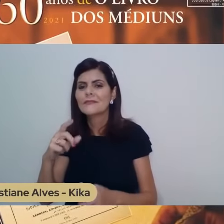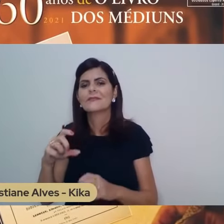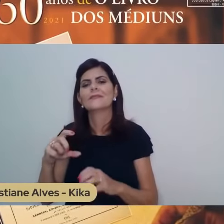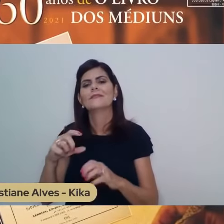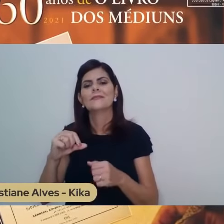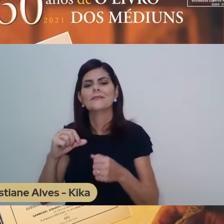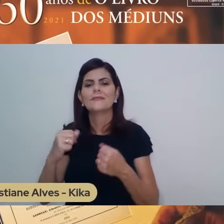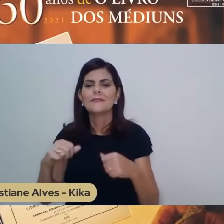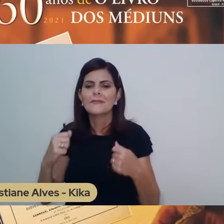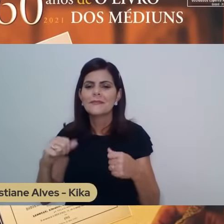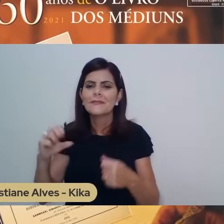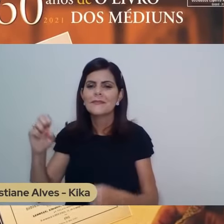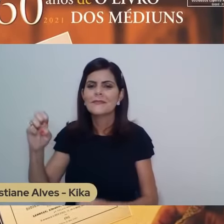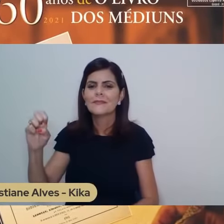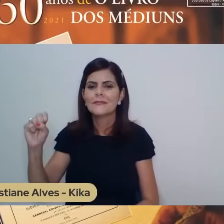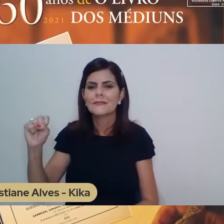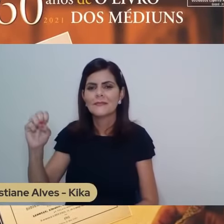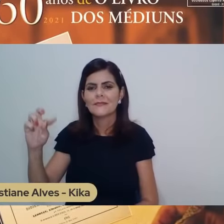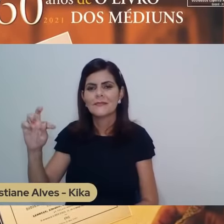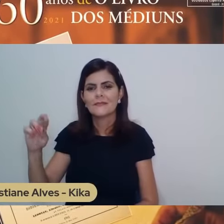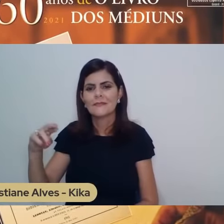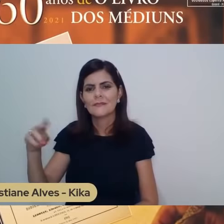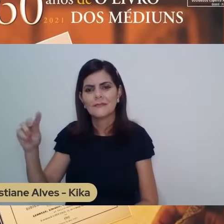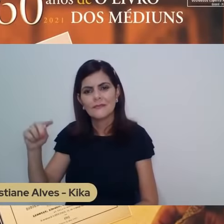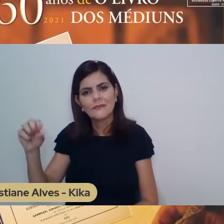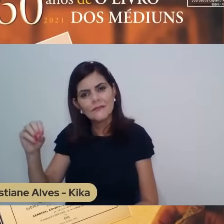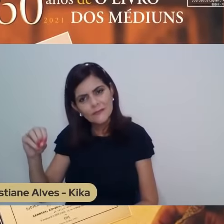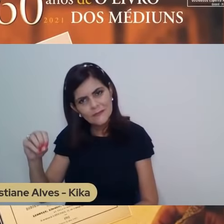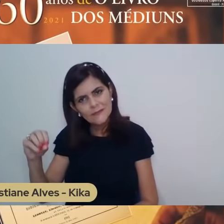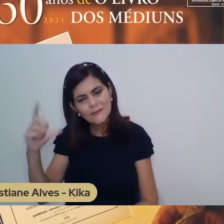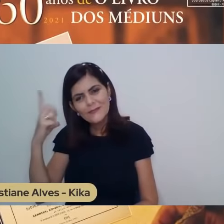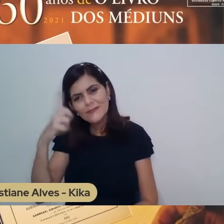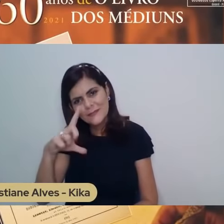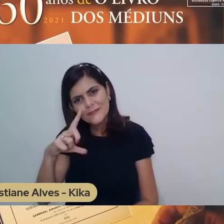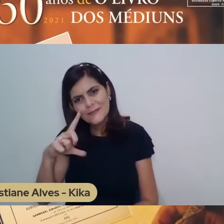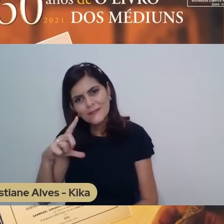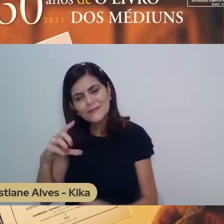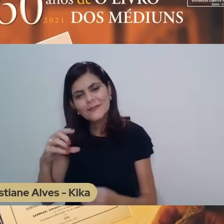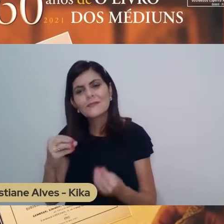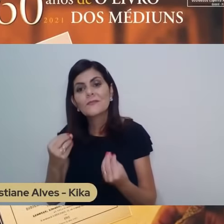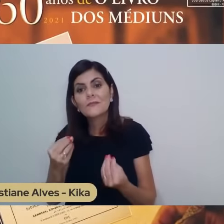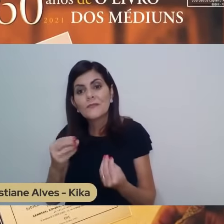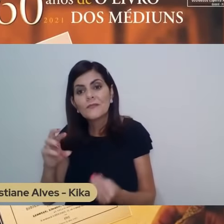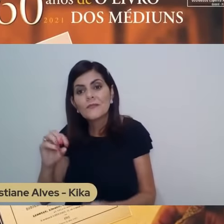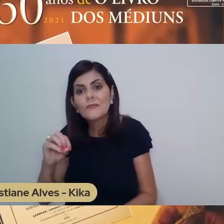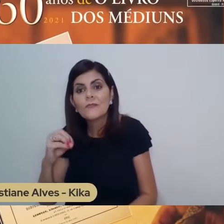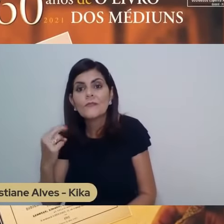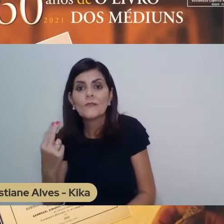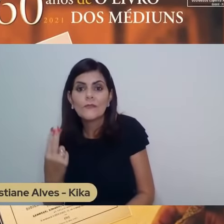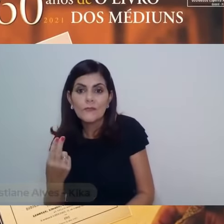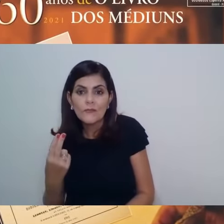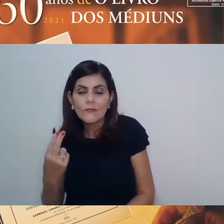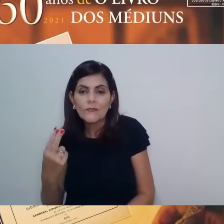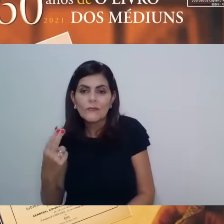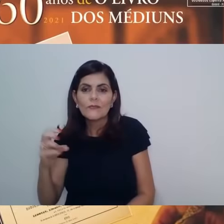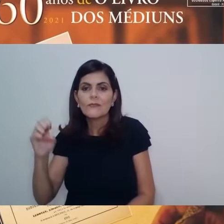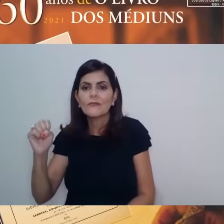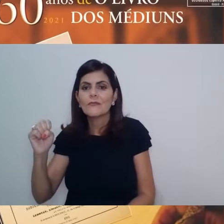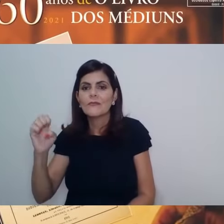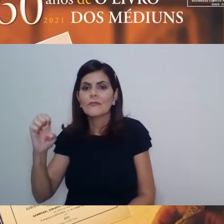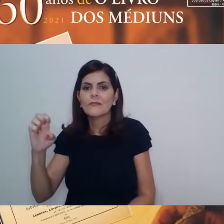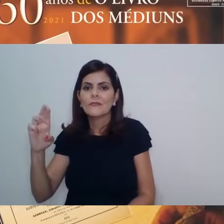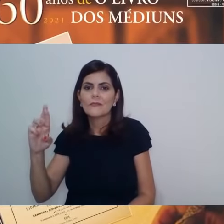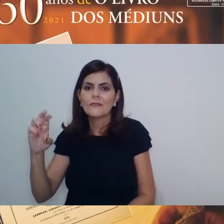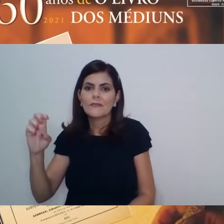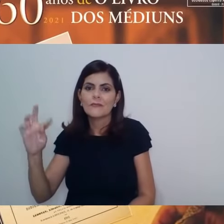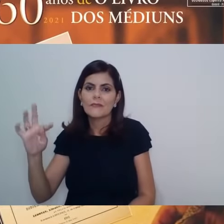É o mesmo que Jesus diz. A proposta é ou vencermos o mundo, ou o mundo a nos vencer. Mas são os que vencem